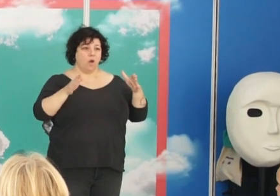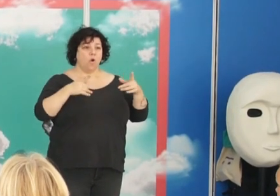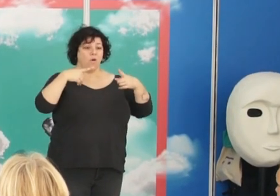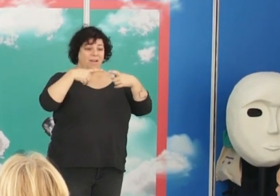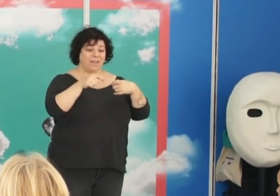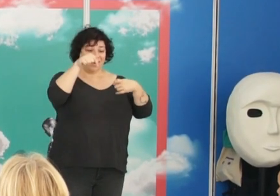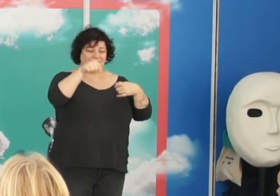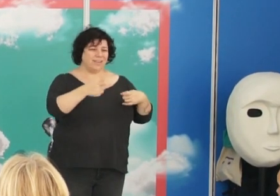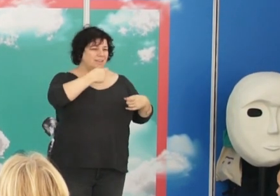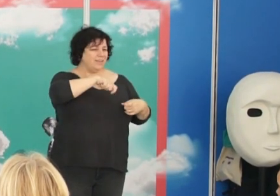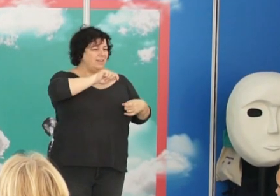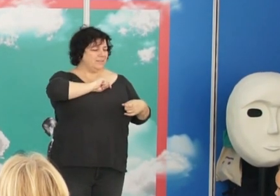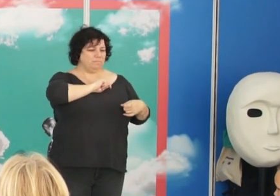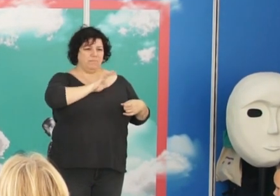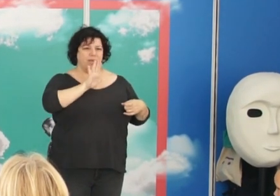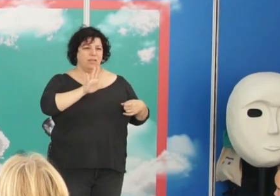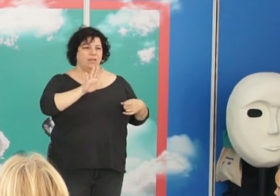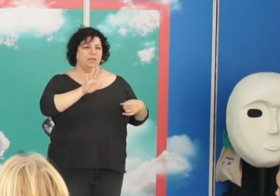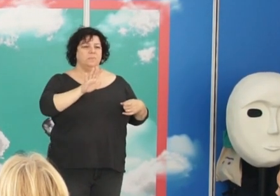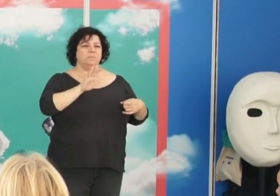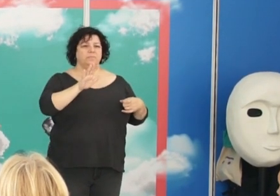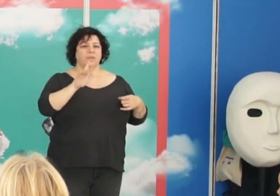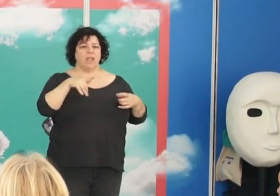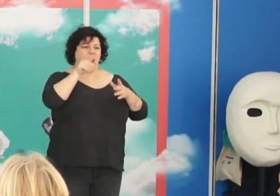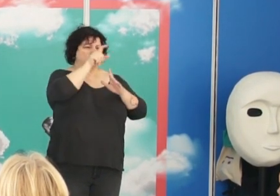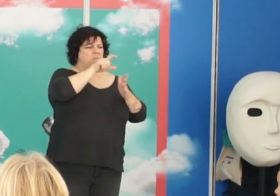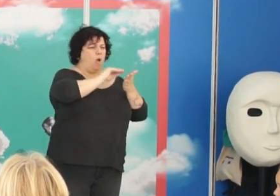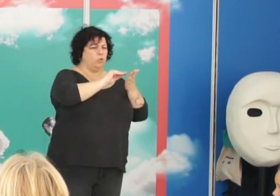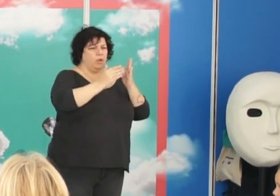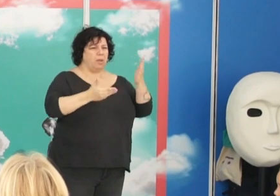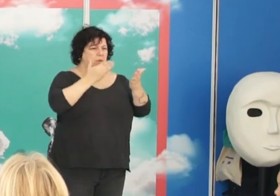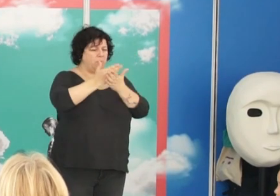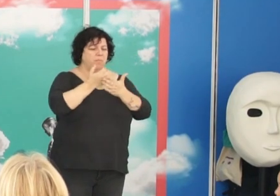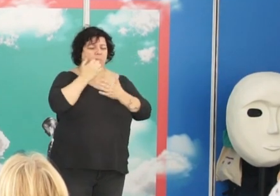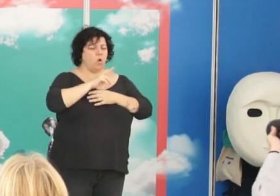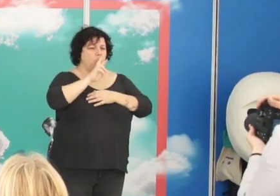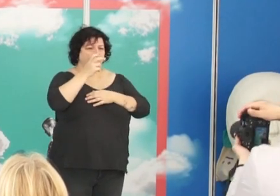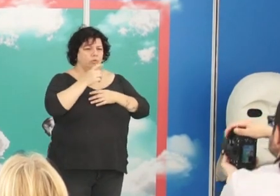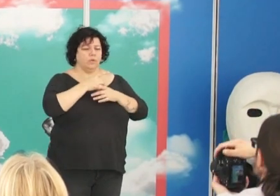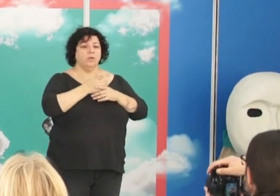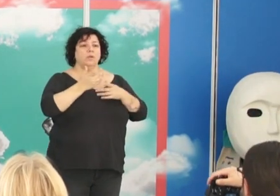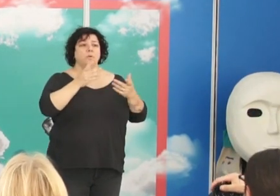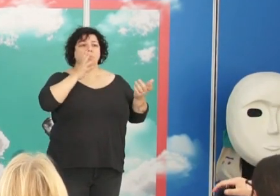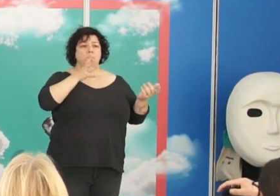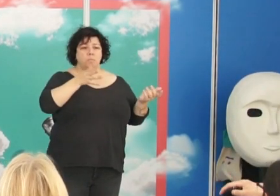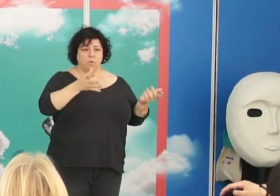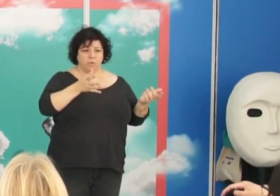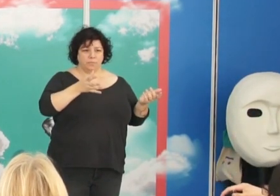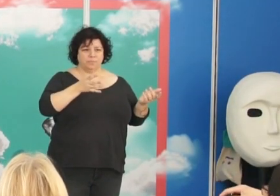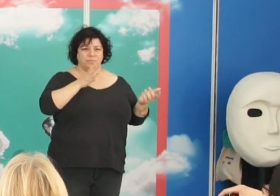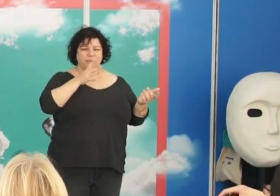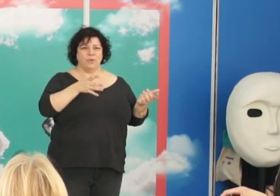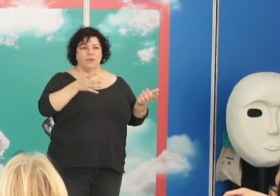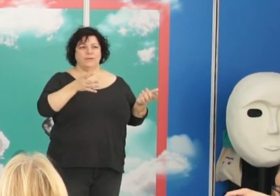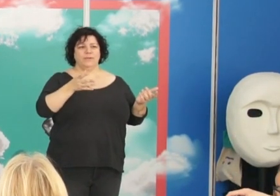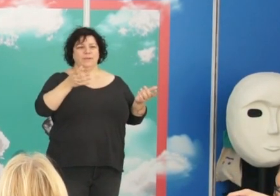España, como proponen autores, entre ellos David Jorge, porque no